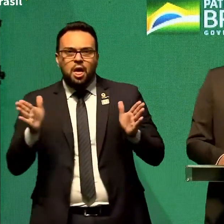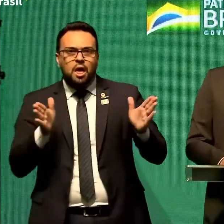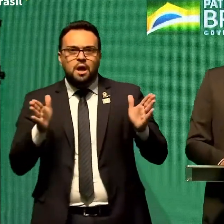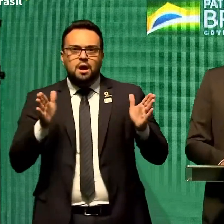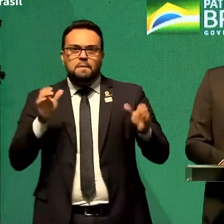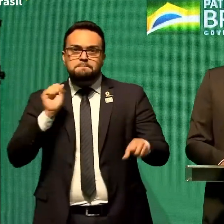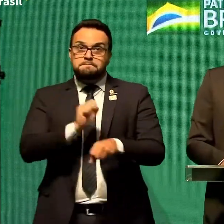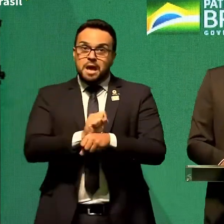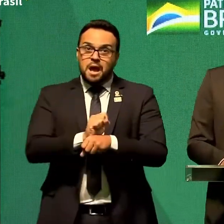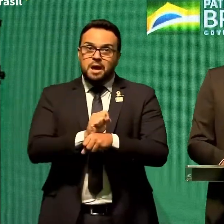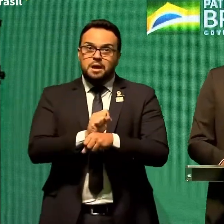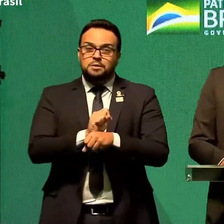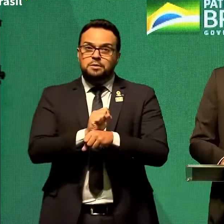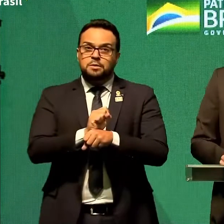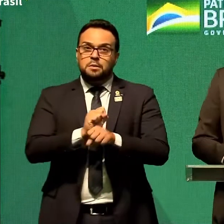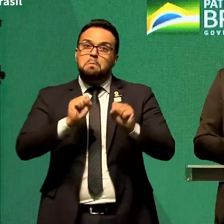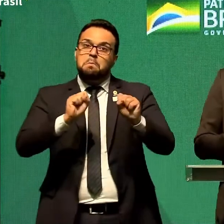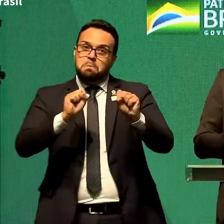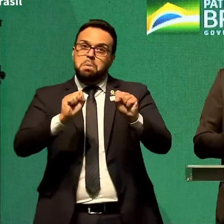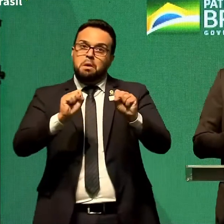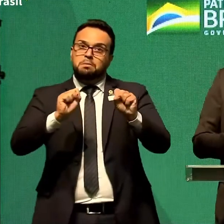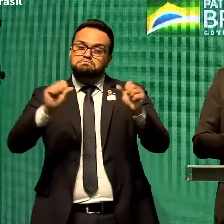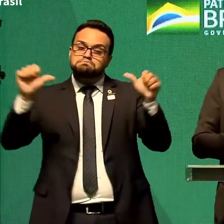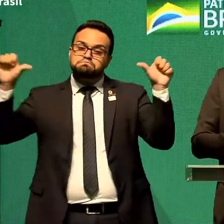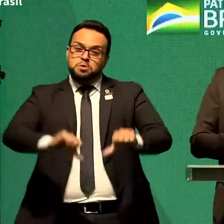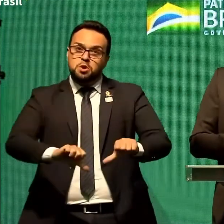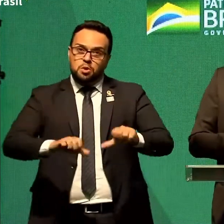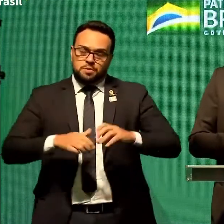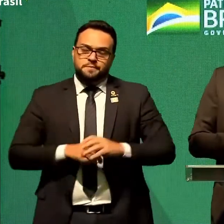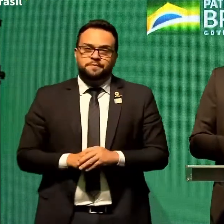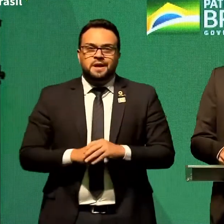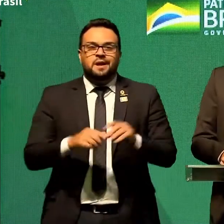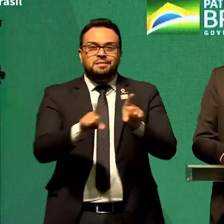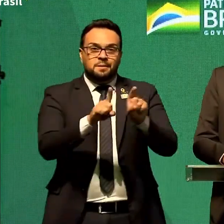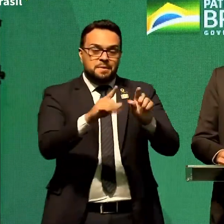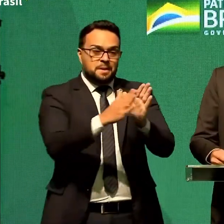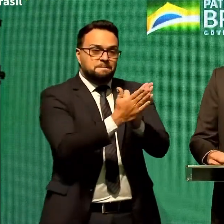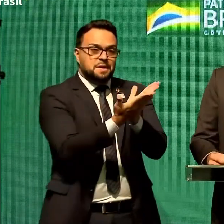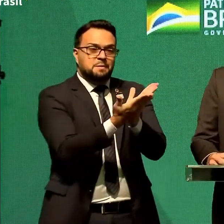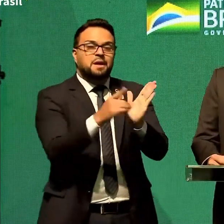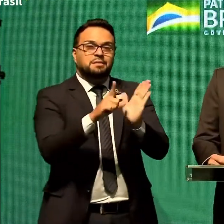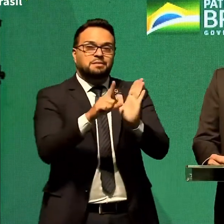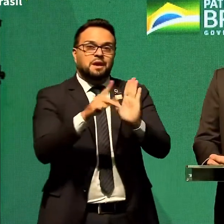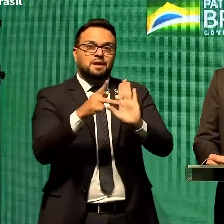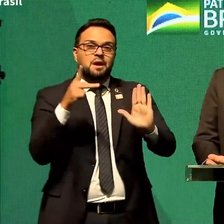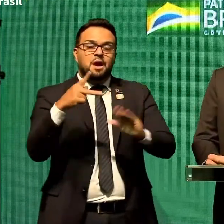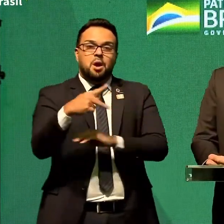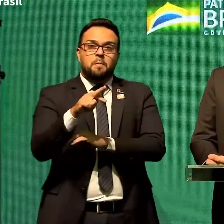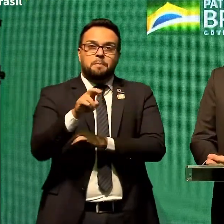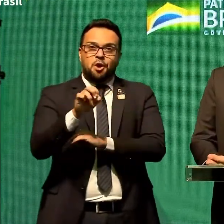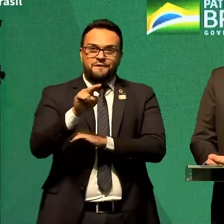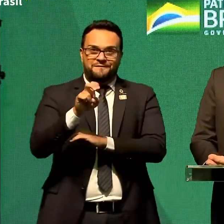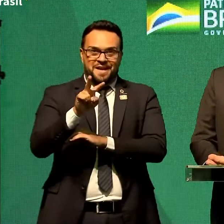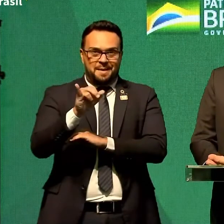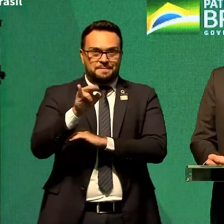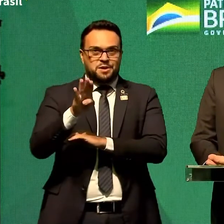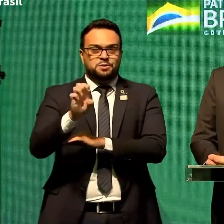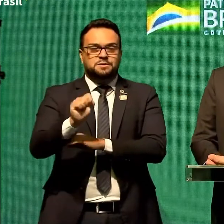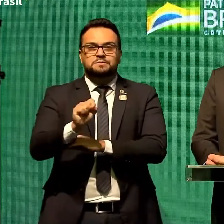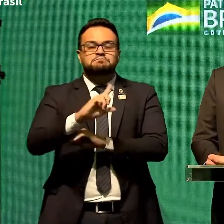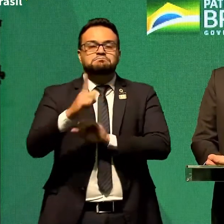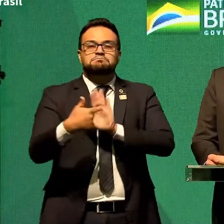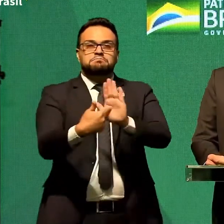o pior pode acontecer. E tem uma passagem bíblica, de Provérbios 24, 10. Se te